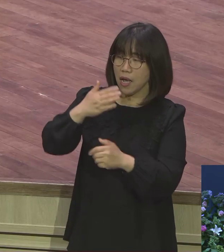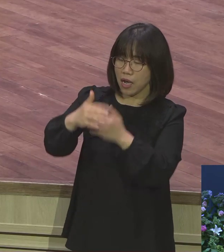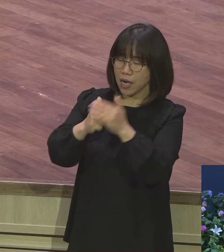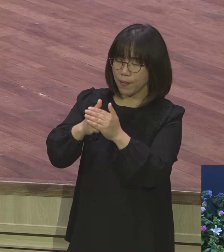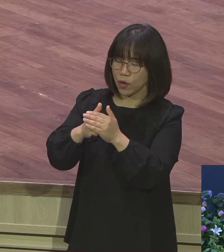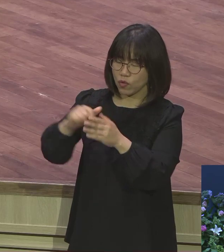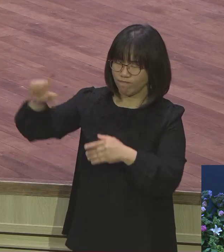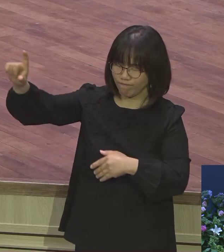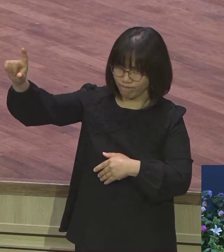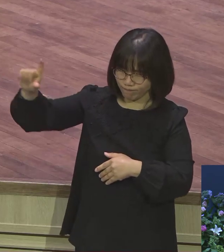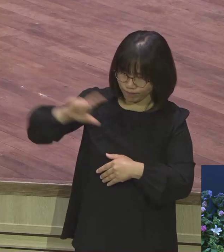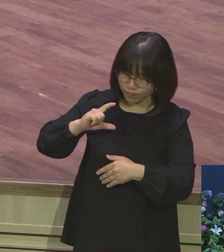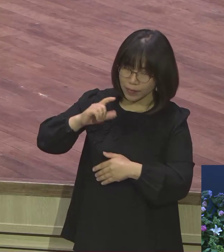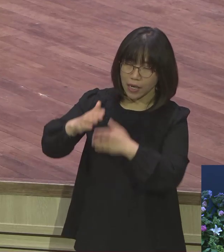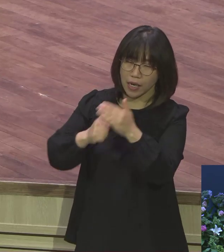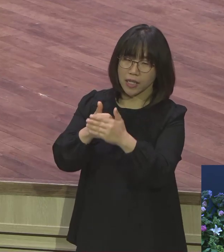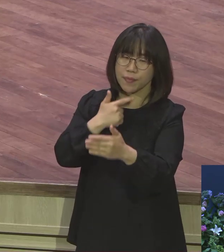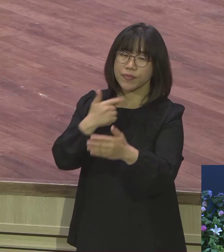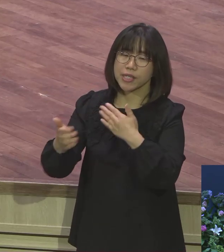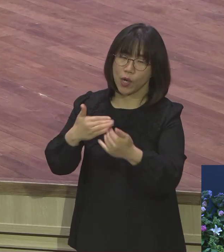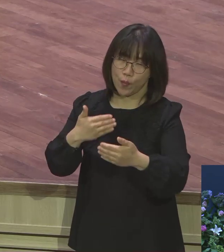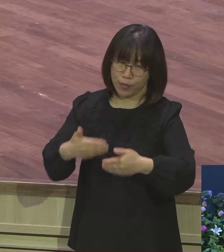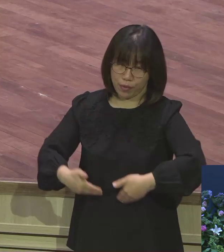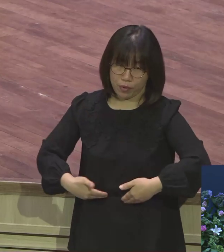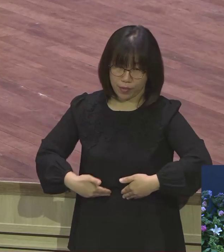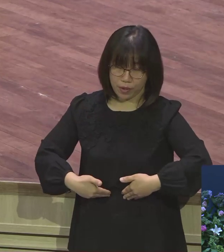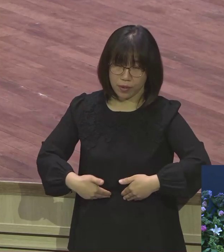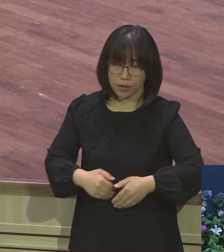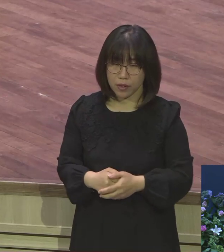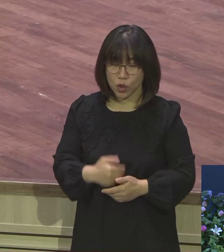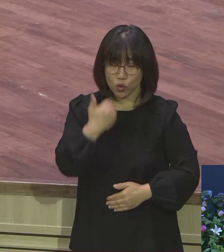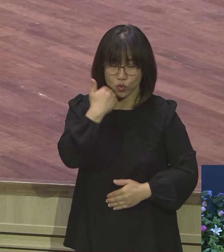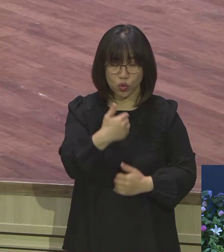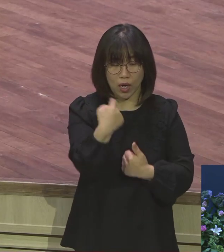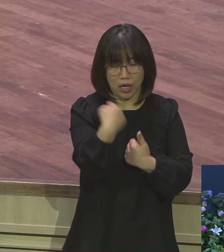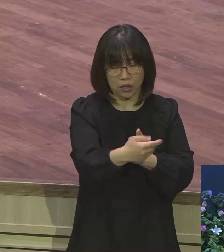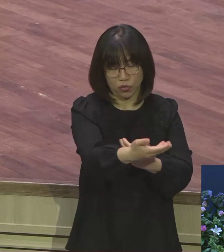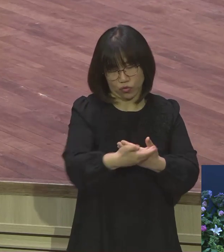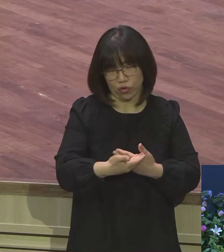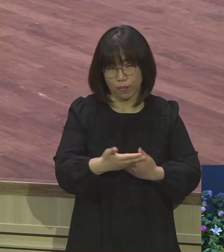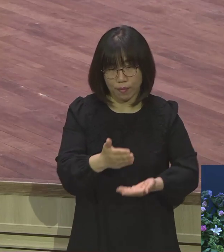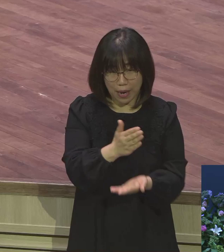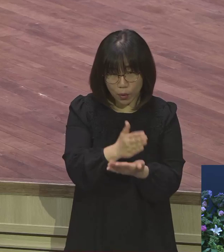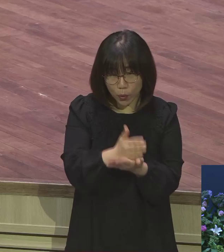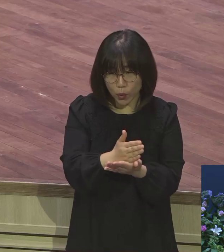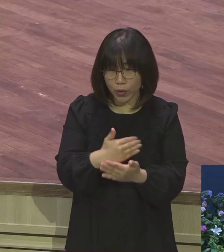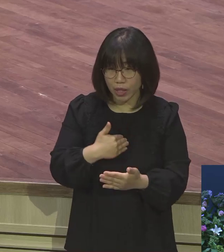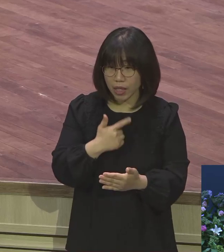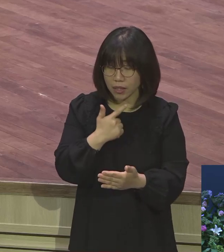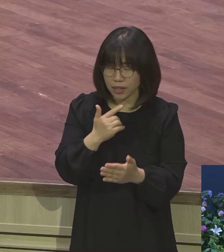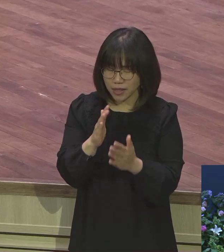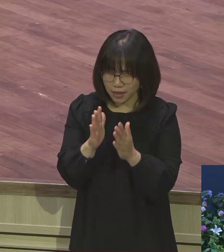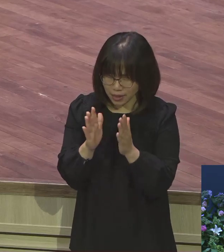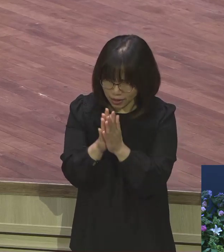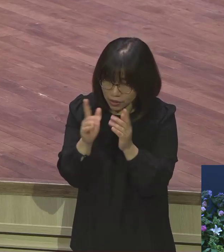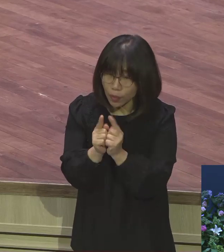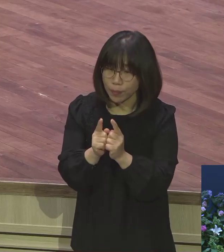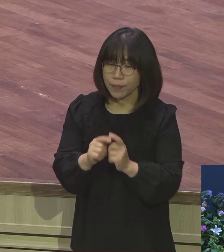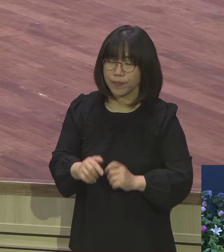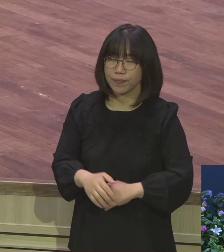살아야 된다는 것입니다. 내가 체험해야 돼 하나님의 언약을 내가 체험해야 돼 하나님의 언약이 내게 사실적으로